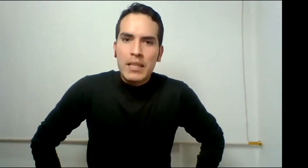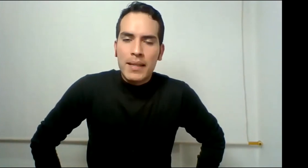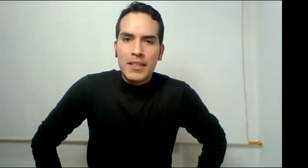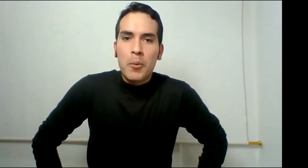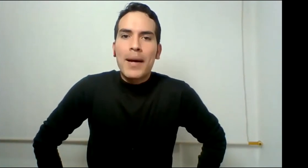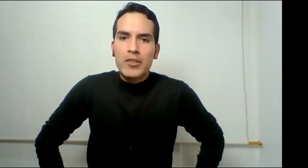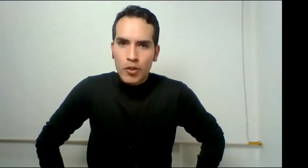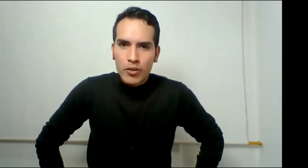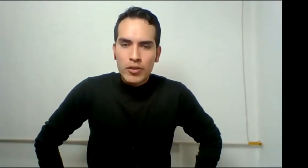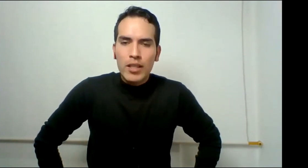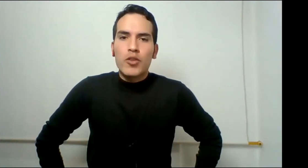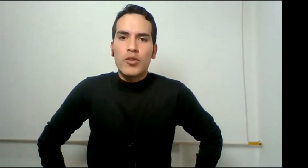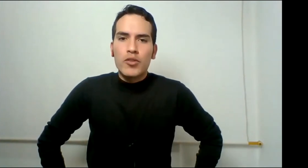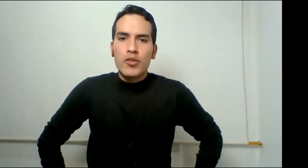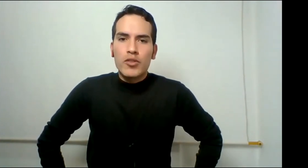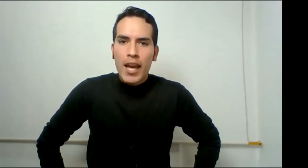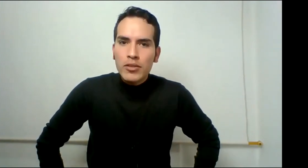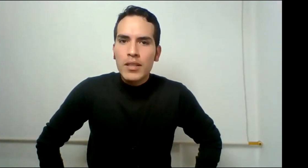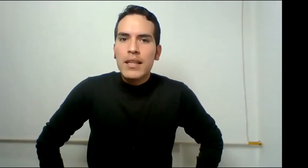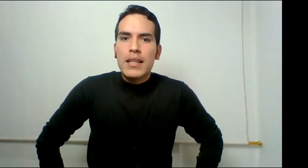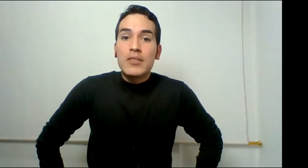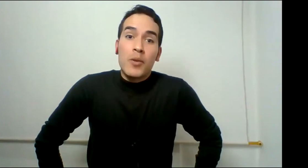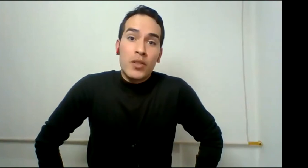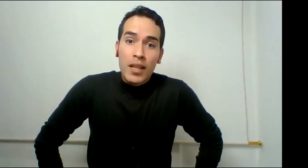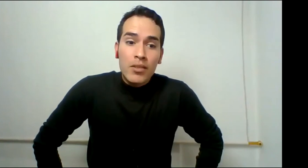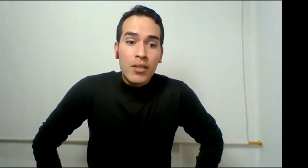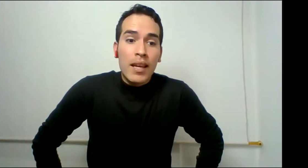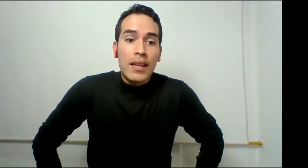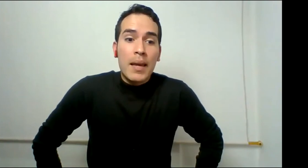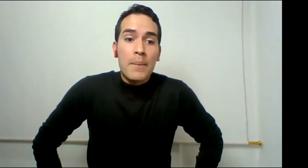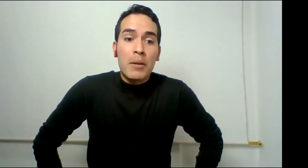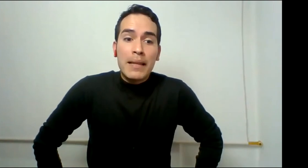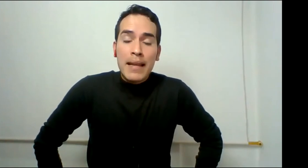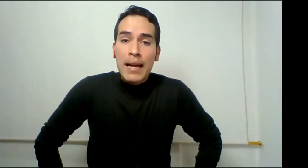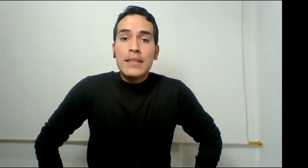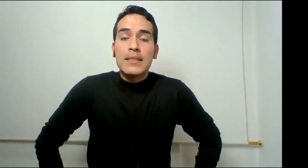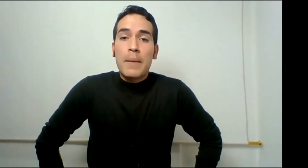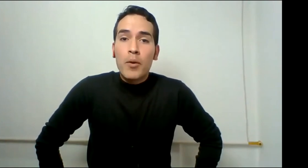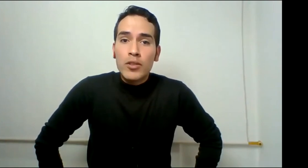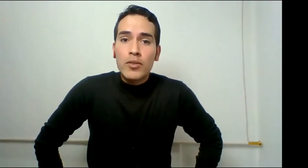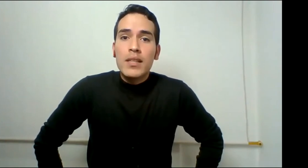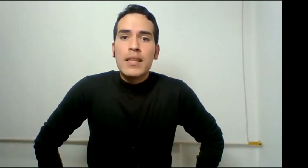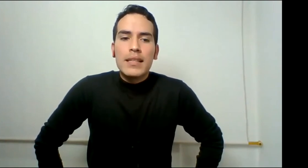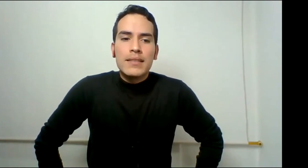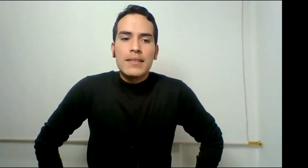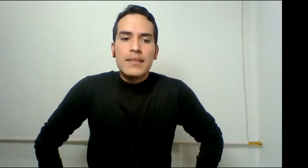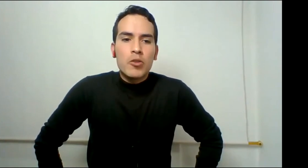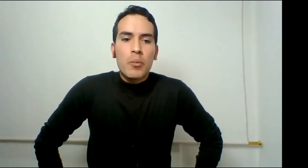interpretación para sordos y sordos ciegos. Estoy muy contento de poder brindar este apoyo, este soporte